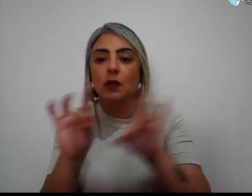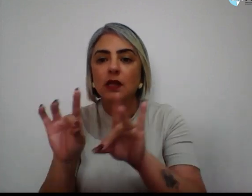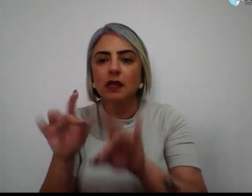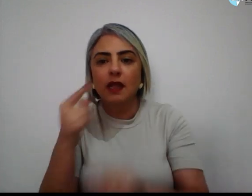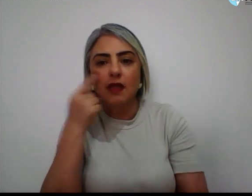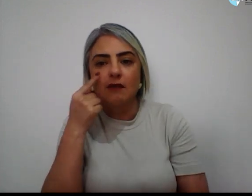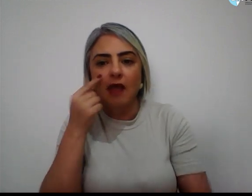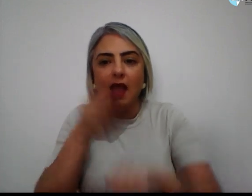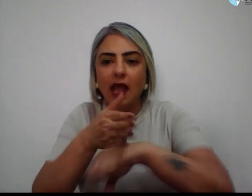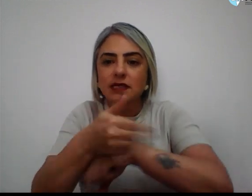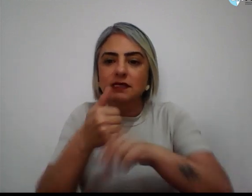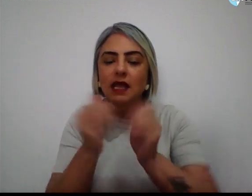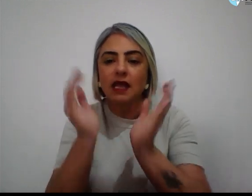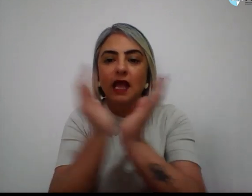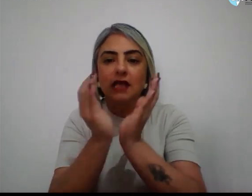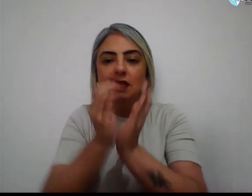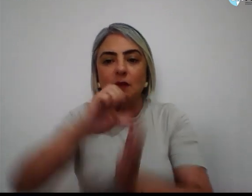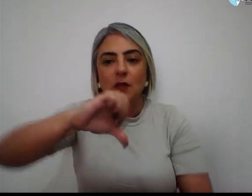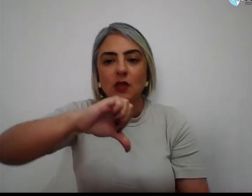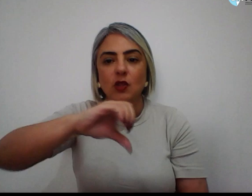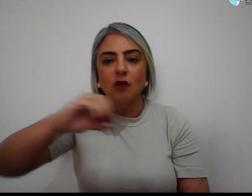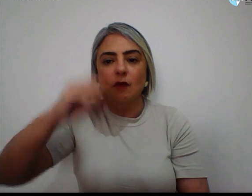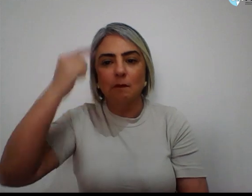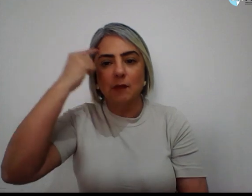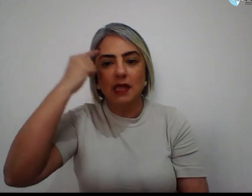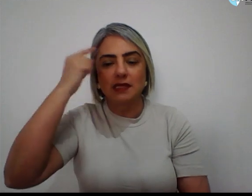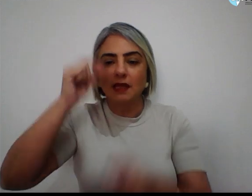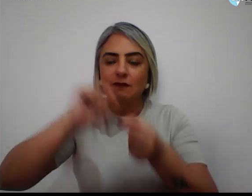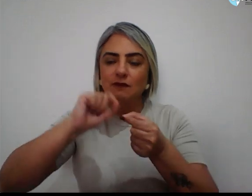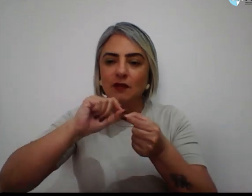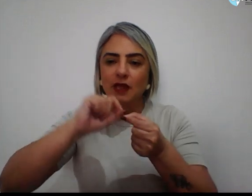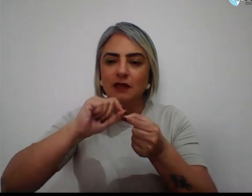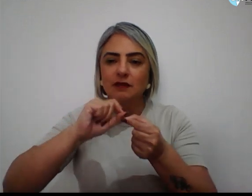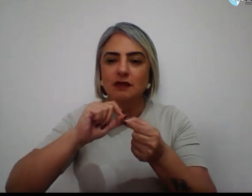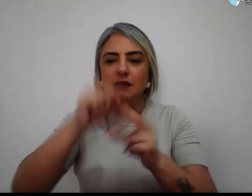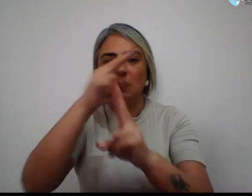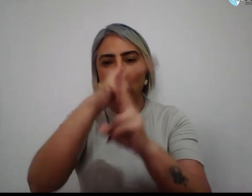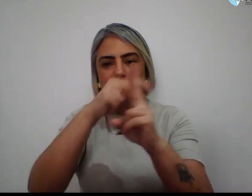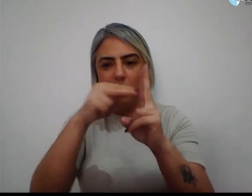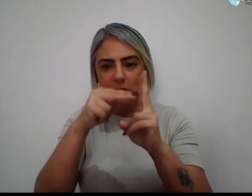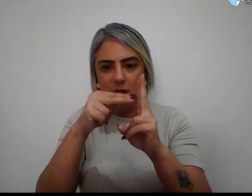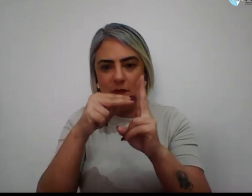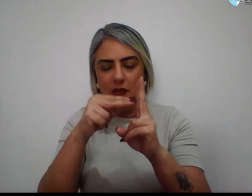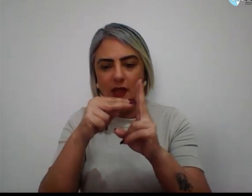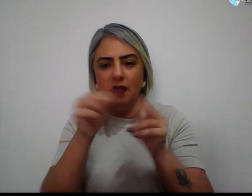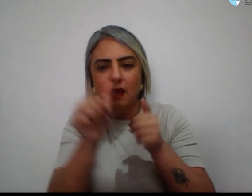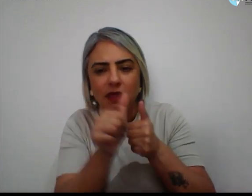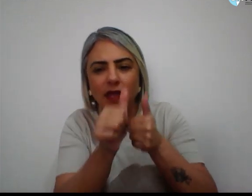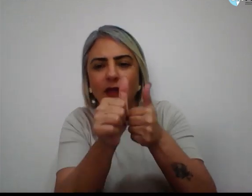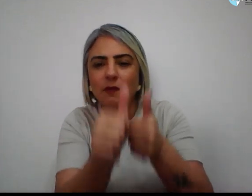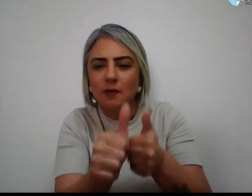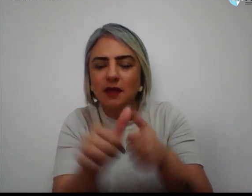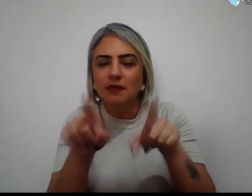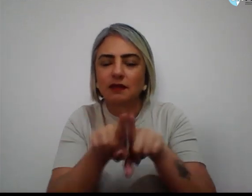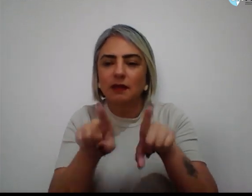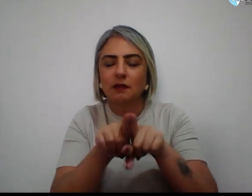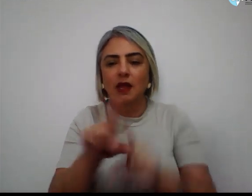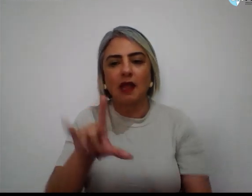acesse a Chapa 90 Pensar e Fazer a UNB e acompanhe também pelo Instagram da